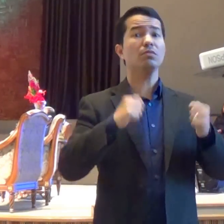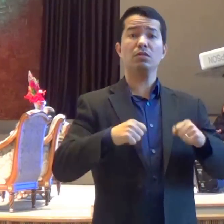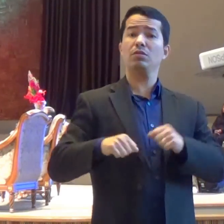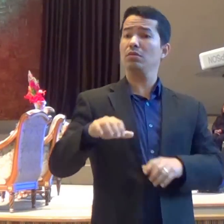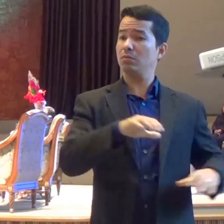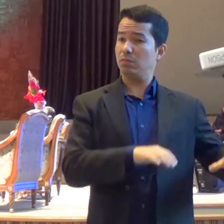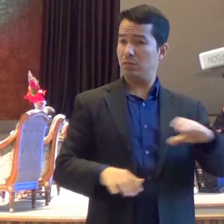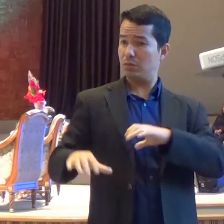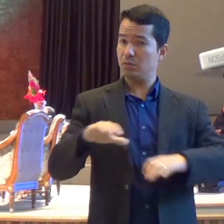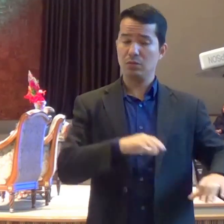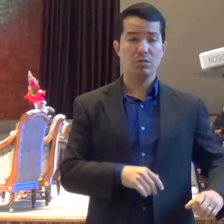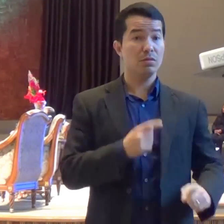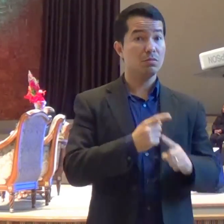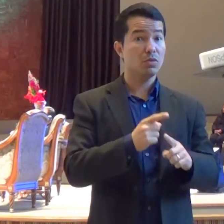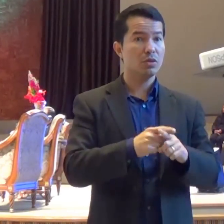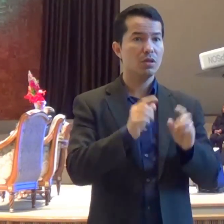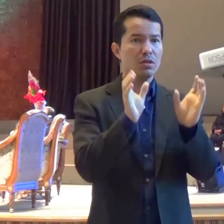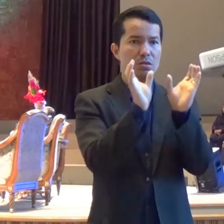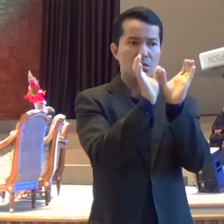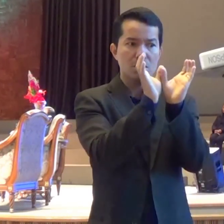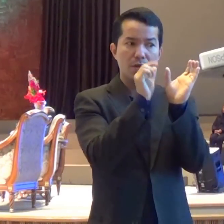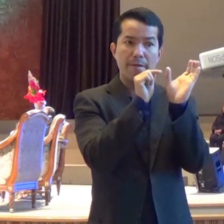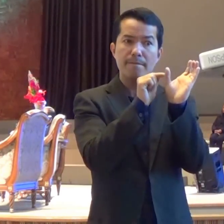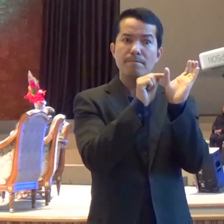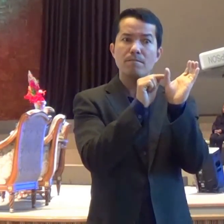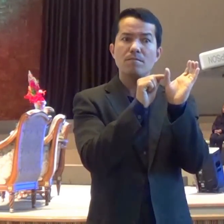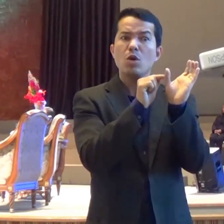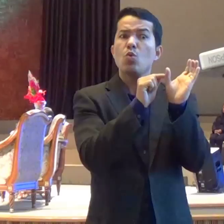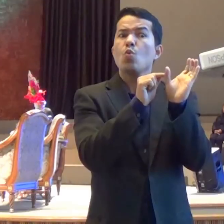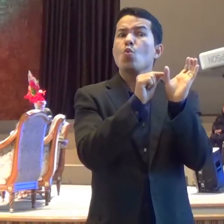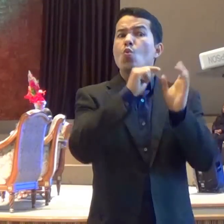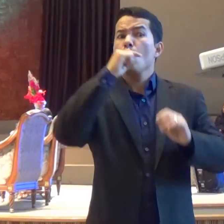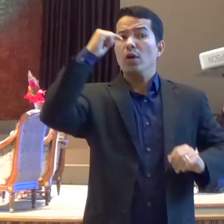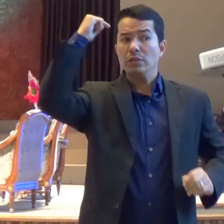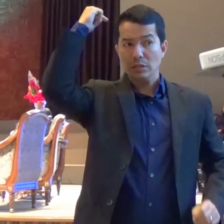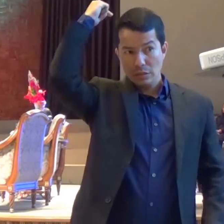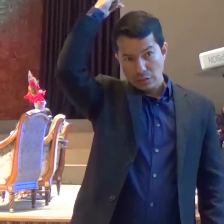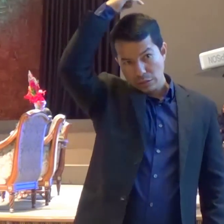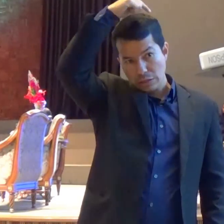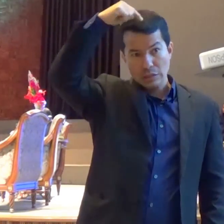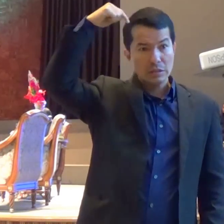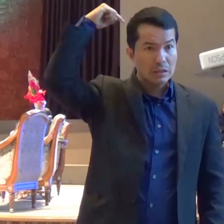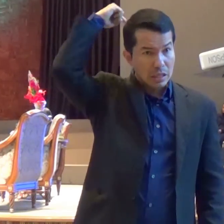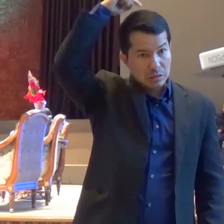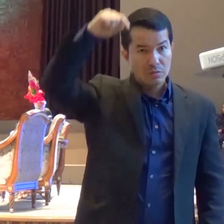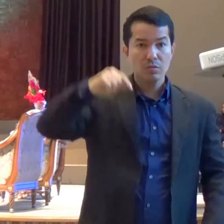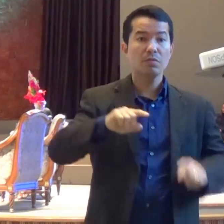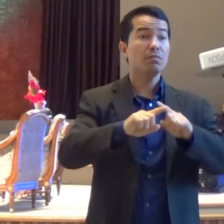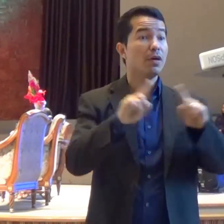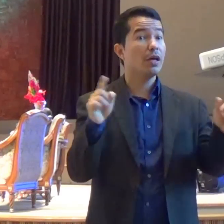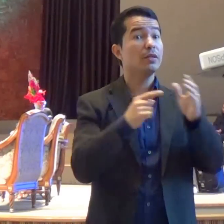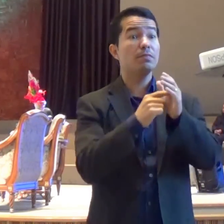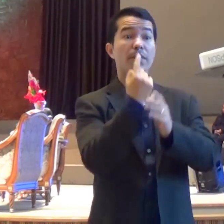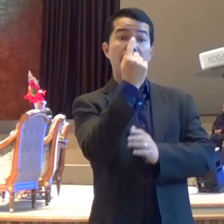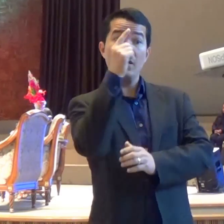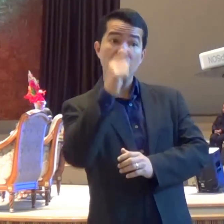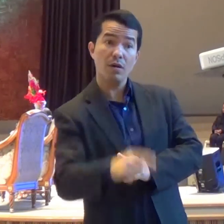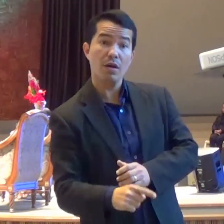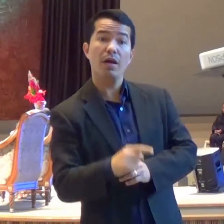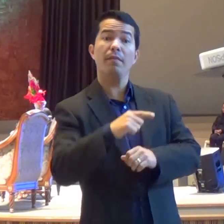essa era uma cerimônia judaica Que envolvia o carneirinho Que tinha que estar lá Envolvia o vinho, o pão Envolvia as